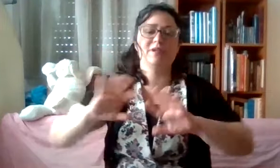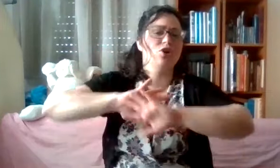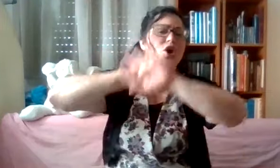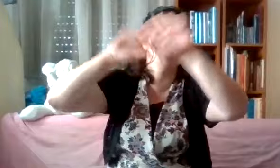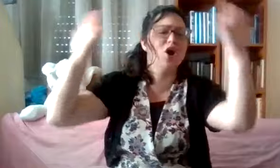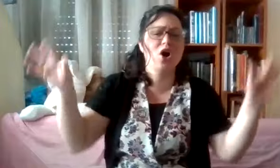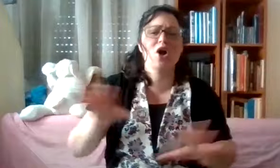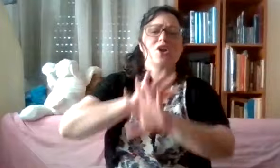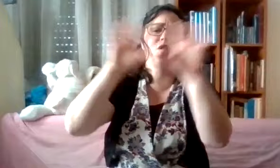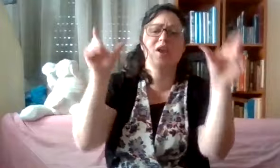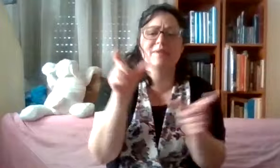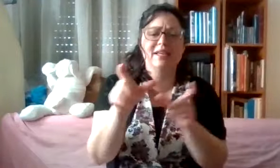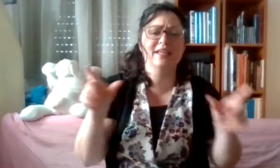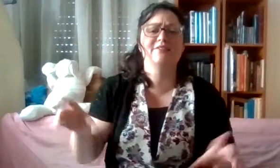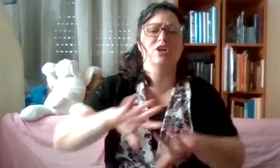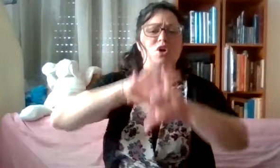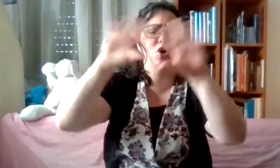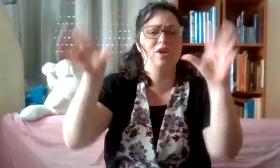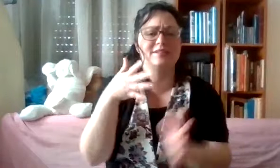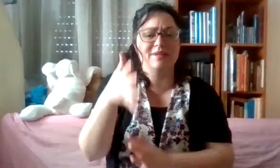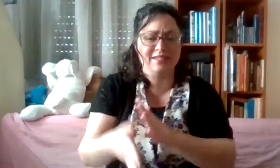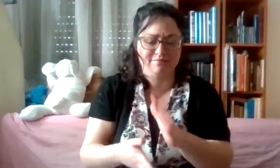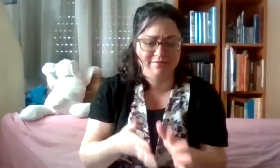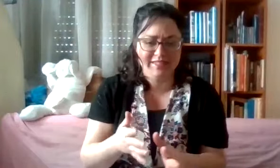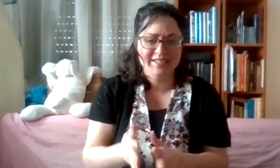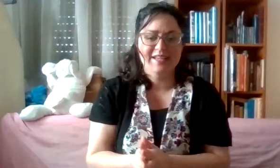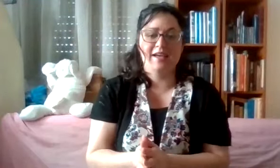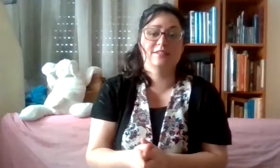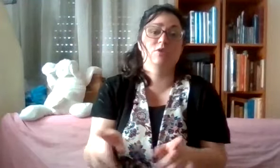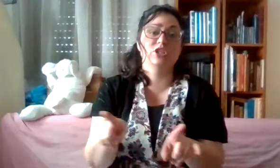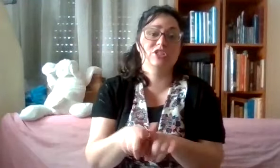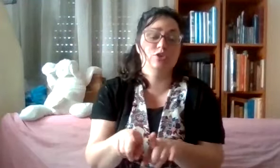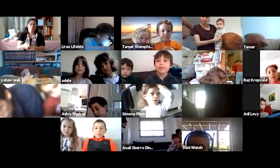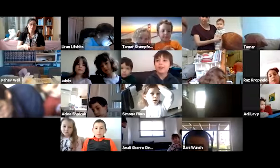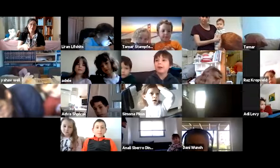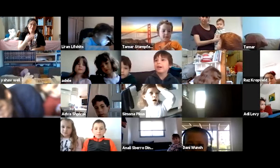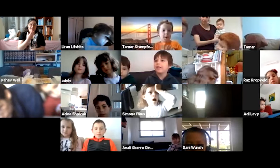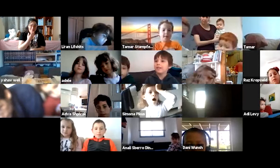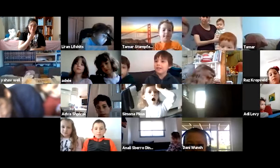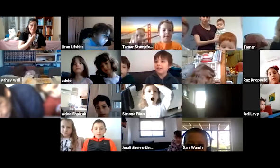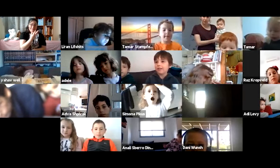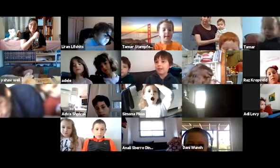לכל כל המילים וכל הסימנים. אז כמו שיש לנו בעברית 22